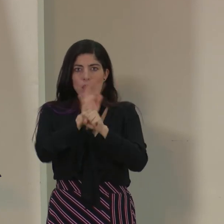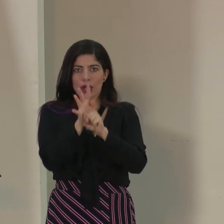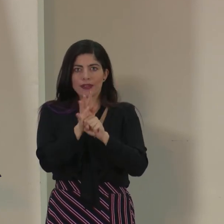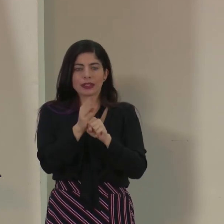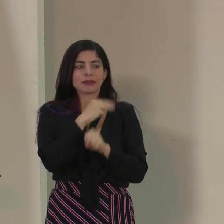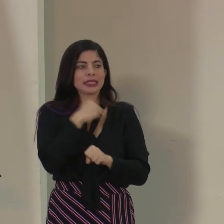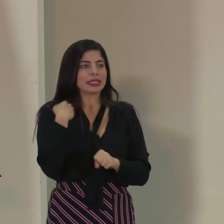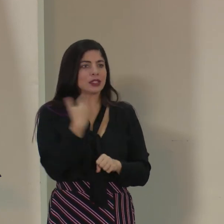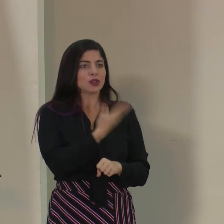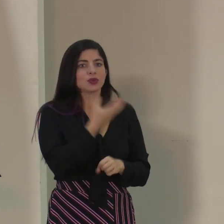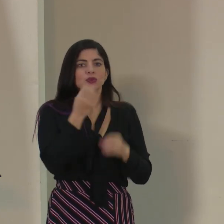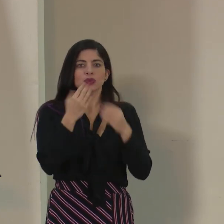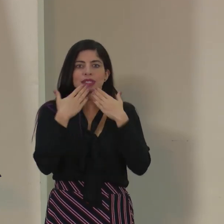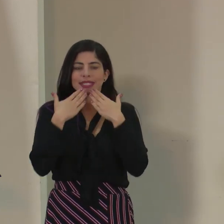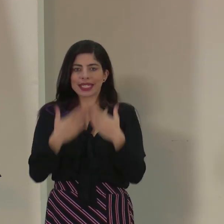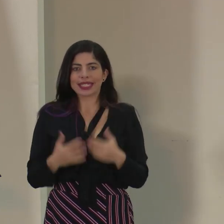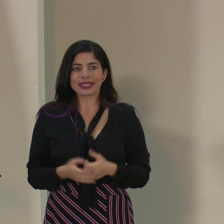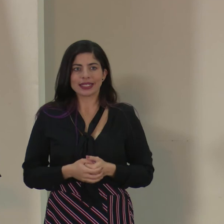Señor ministro, muchas gracias.